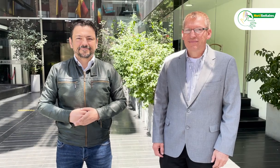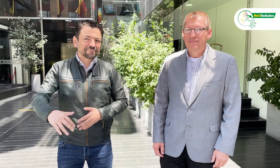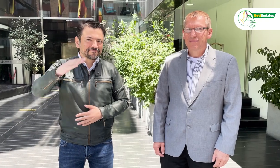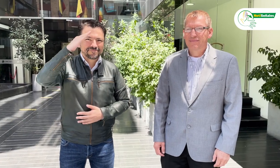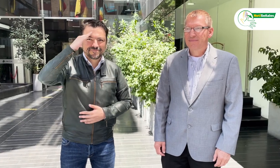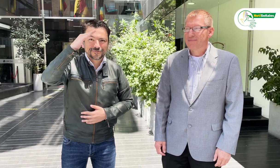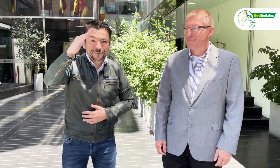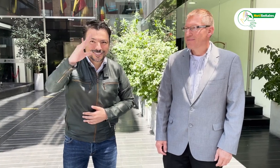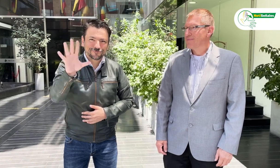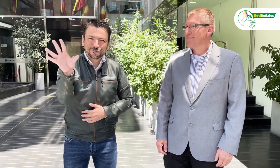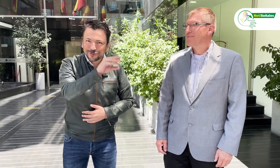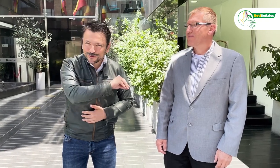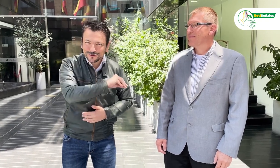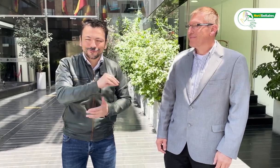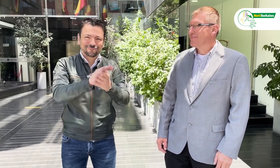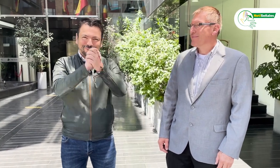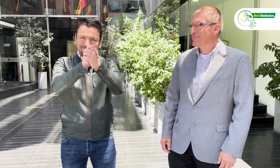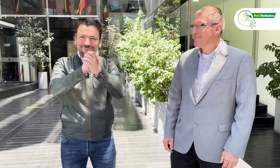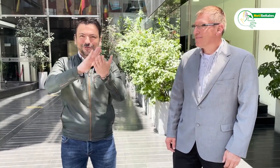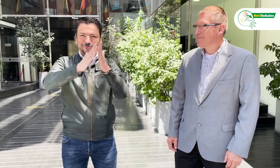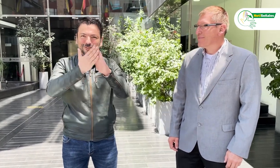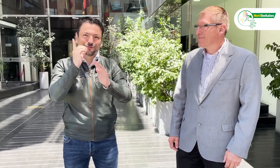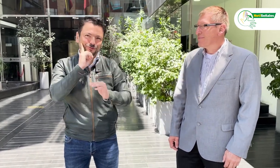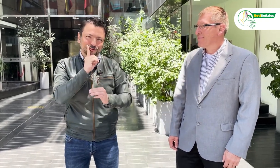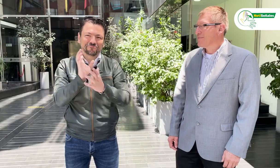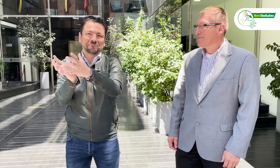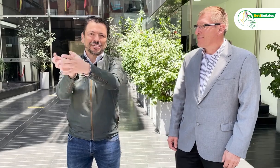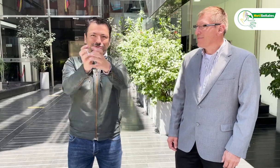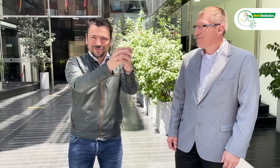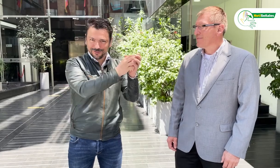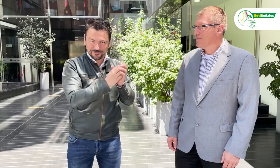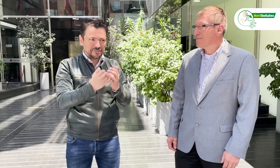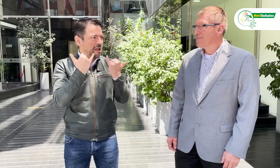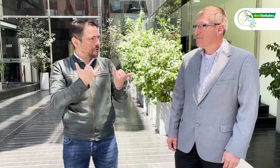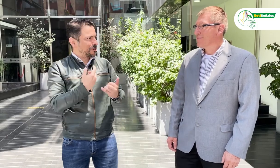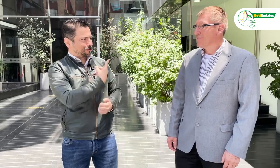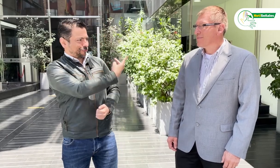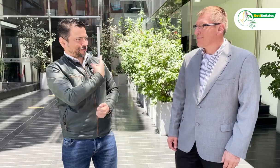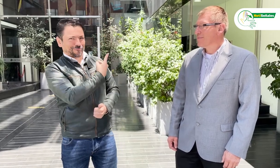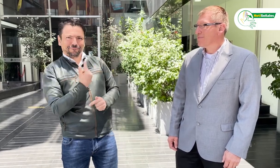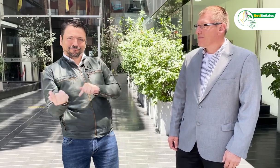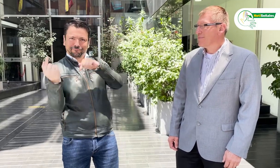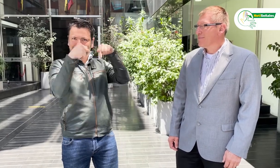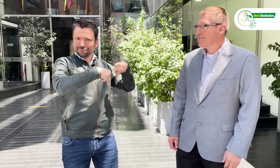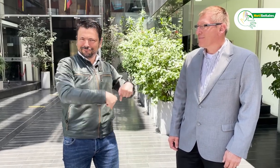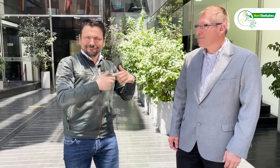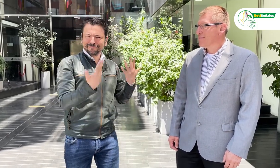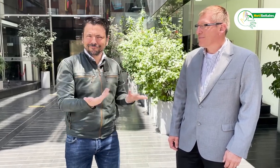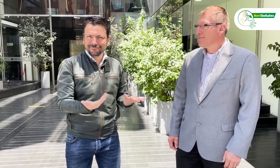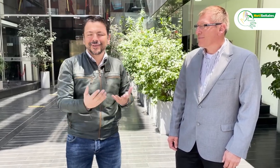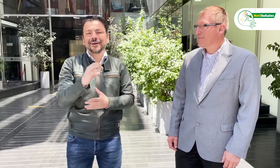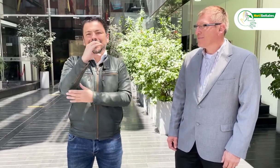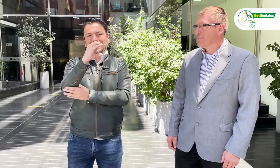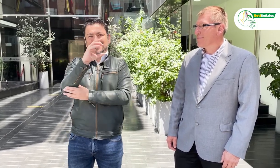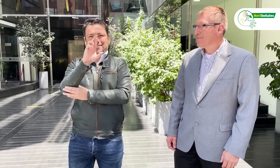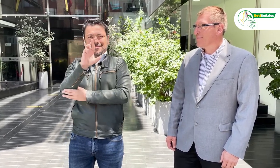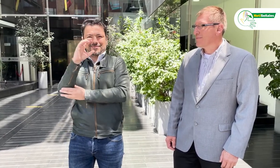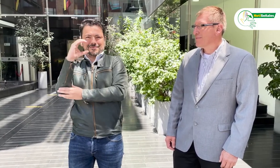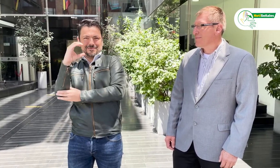Un saludo a las personas sordas y a las asociaciones. Nos encontramos en la CRC, la Comisión de